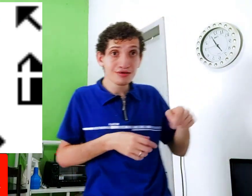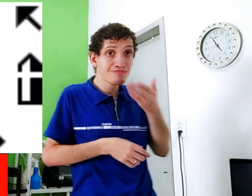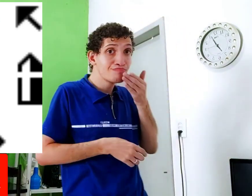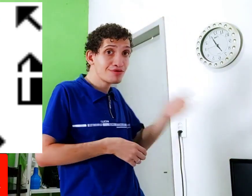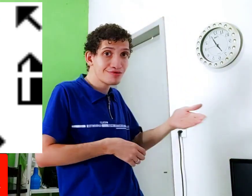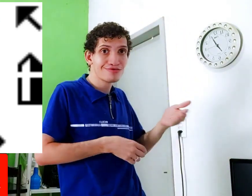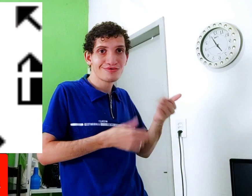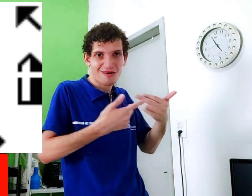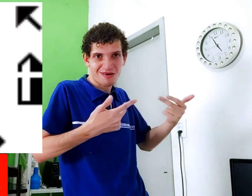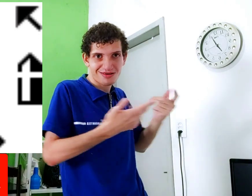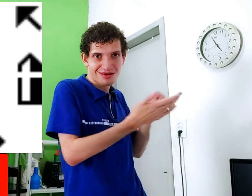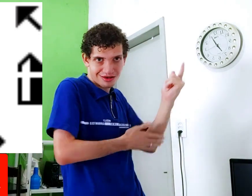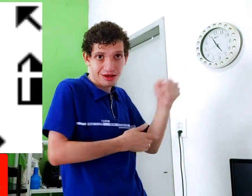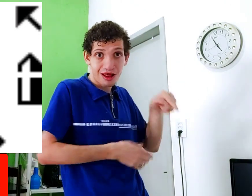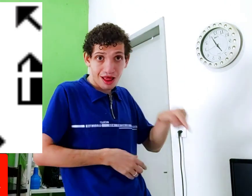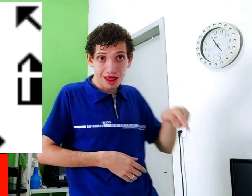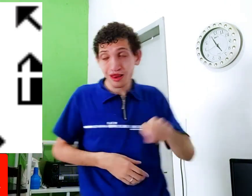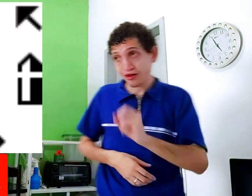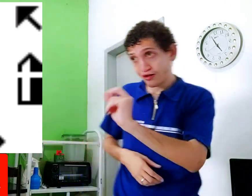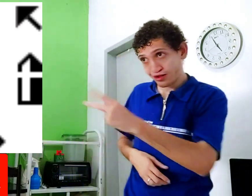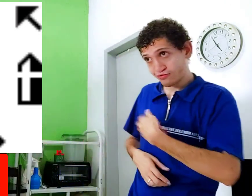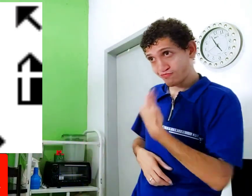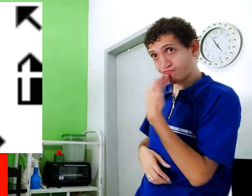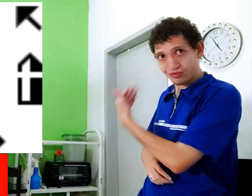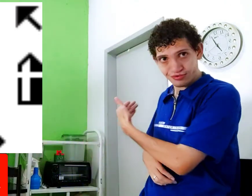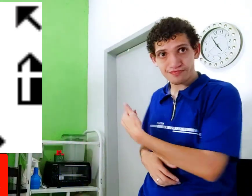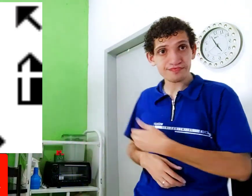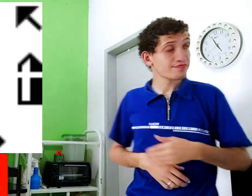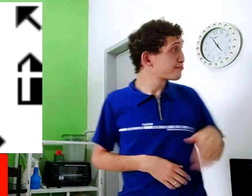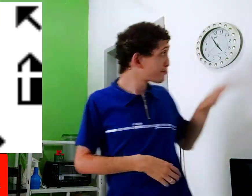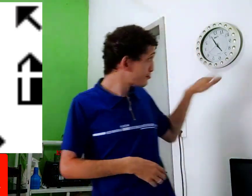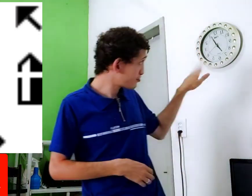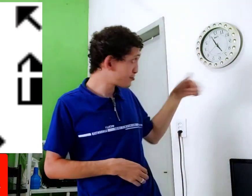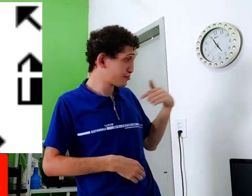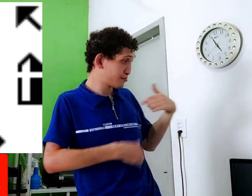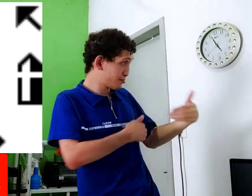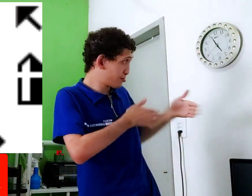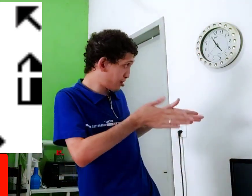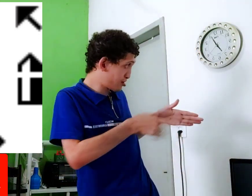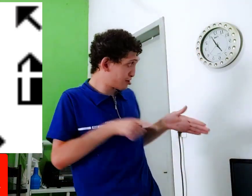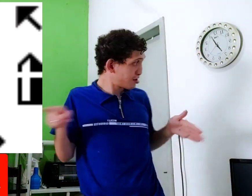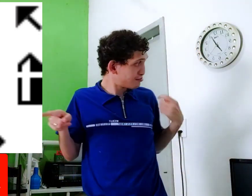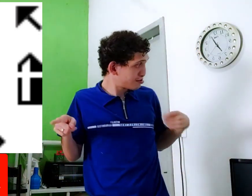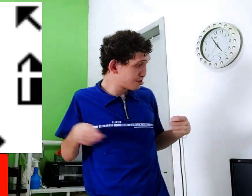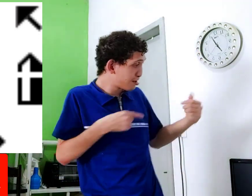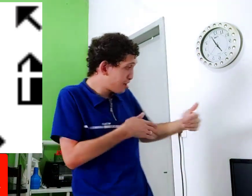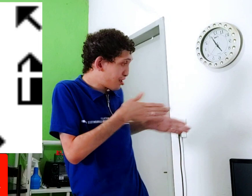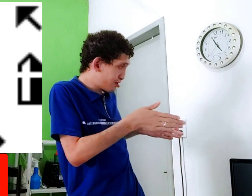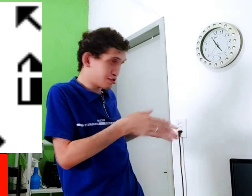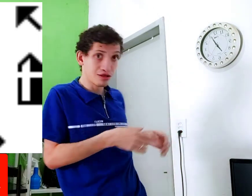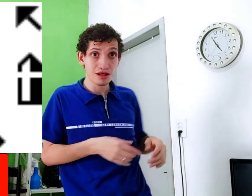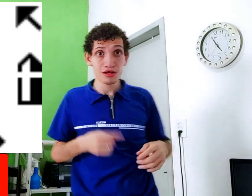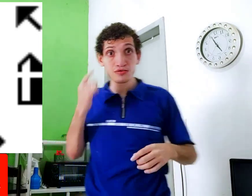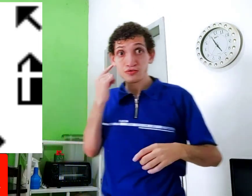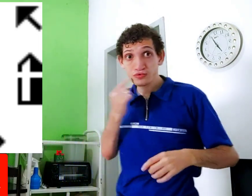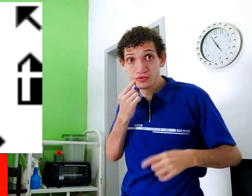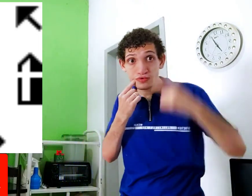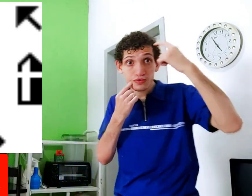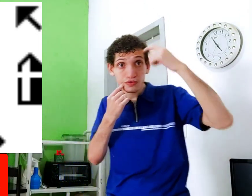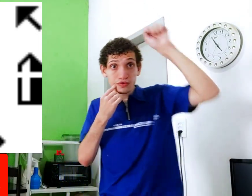cliente, aí pediu uma coisa para comprar, aí ela, ok, vou pedir para ele. Aí virou para o irmão, eu, aicha, ele precisa, aicha, não